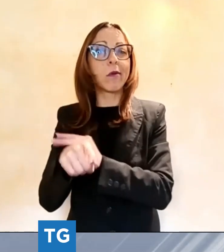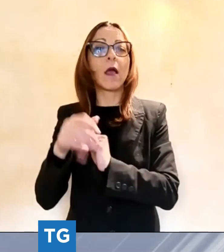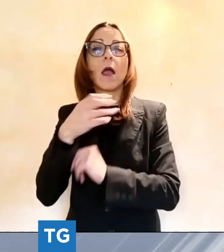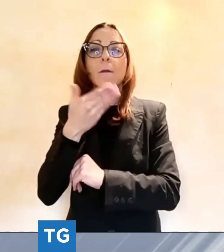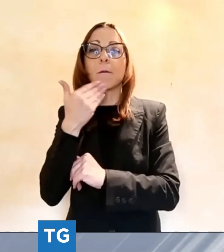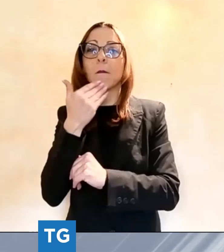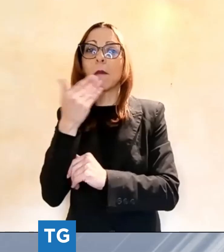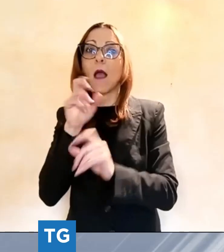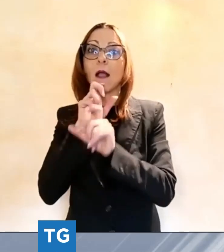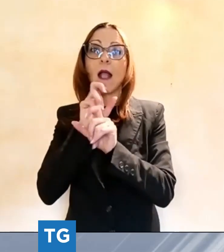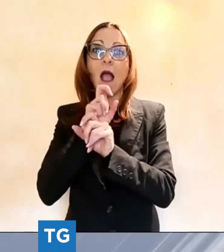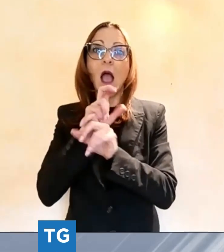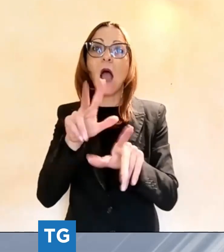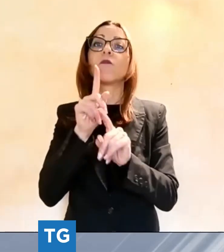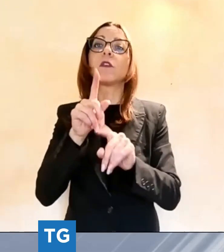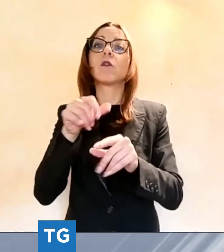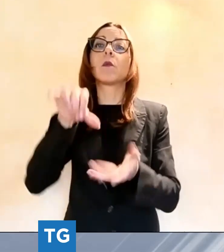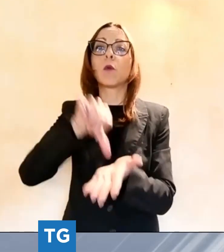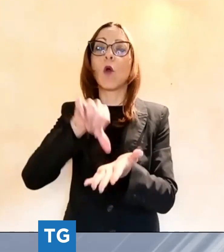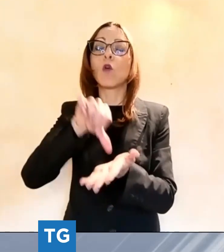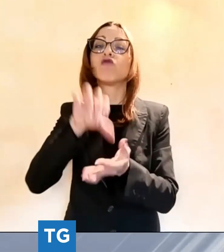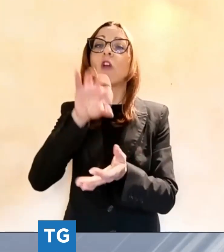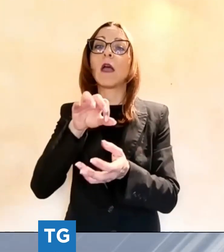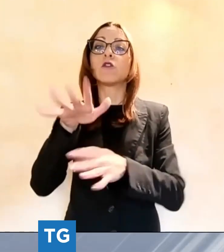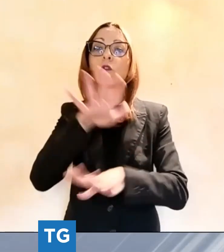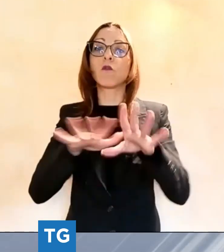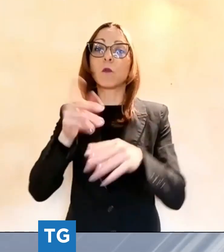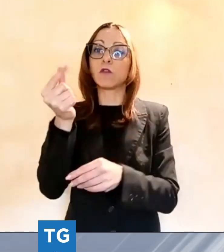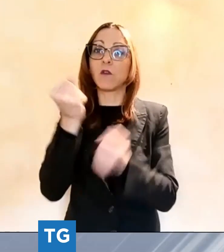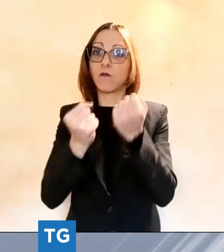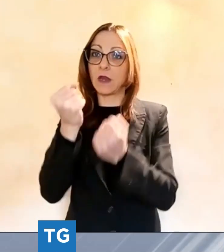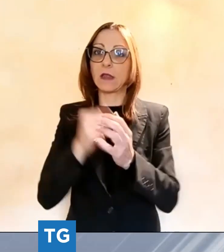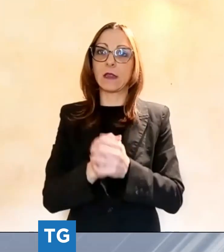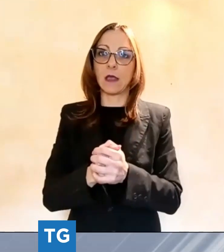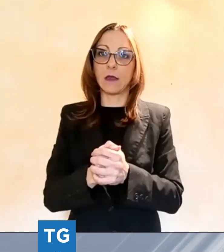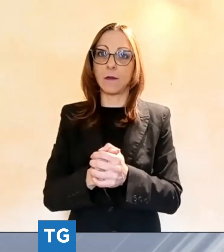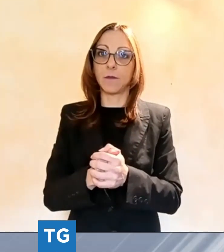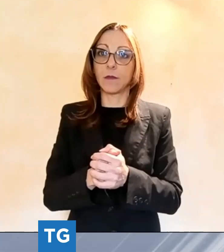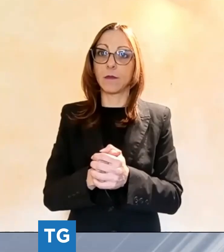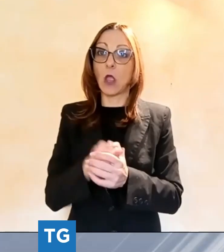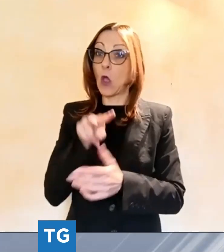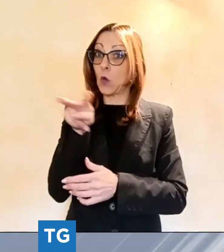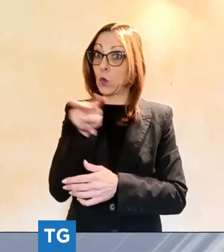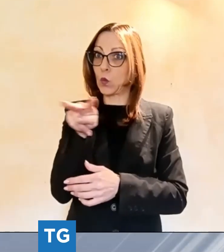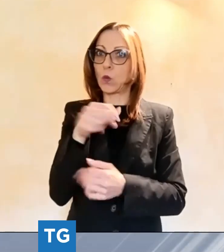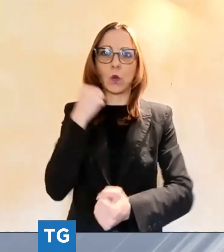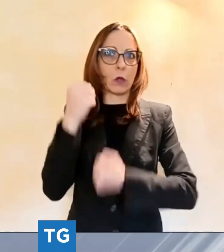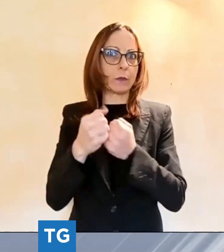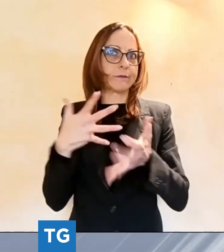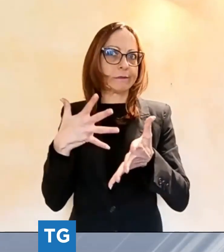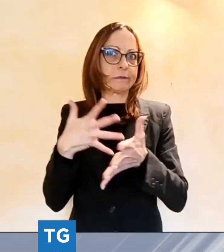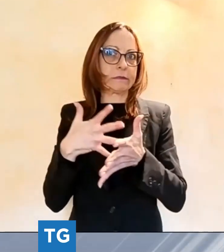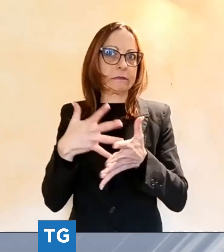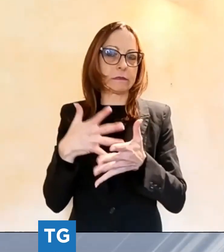finanziaria. Sono illeciti ritenuti dal legislatore piuttosto insidiosi, che come detto prevedono anche maxi